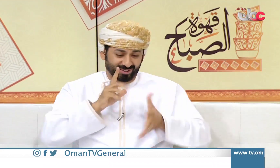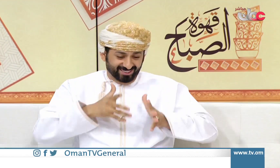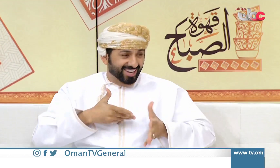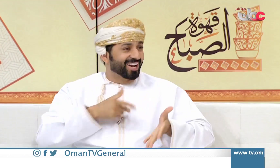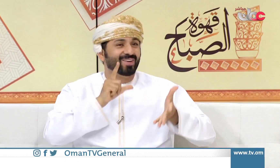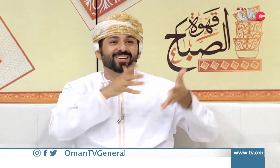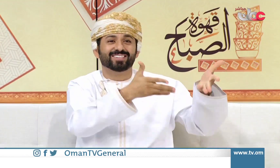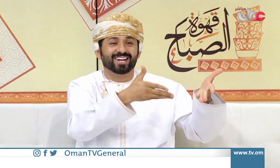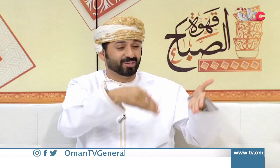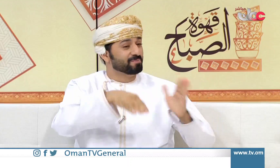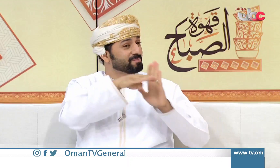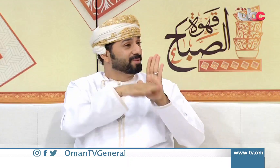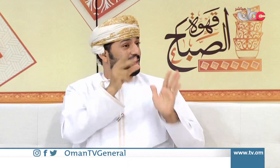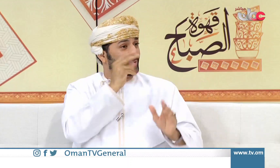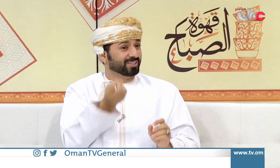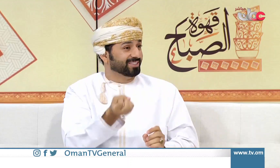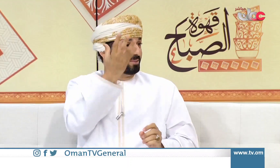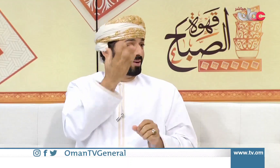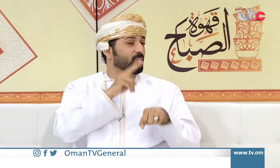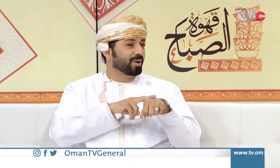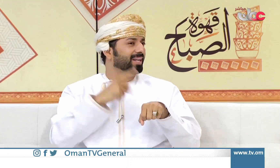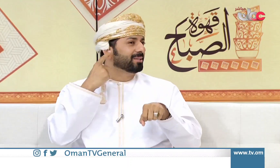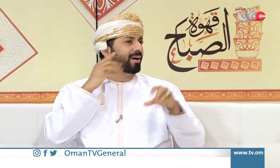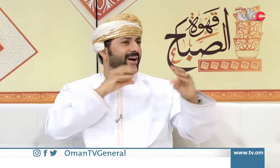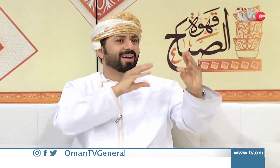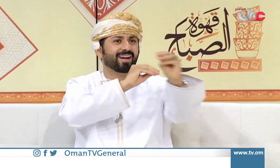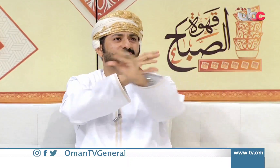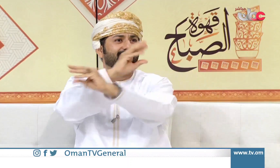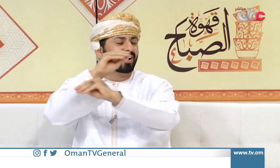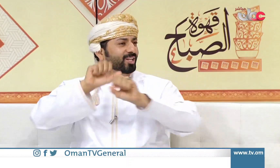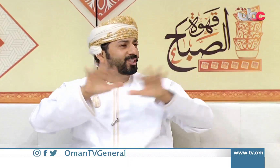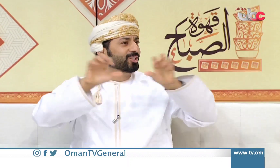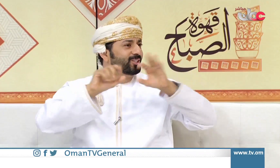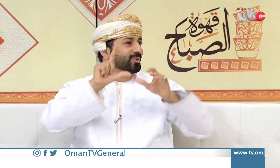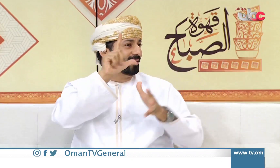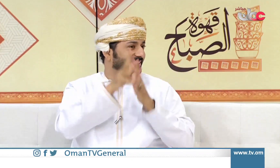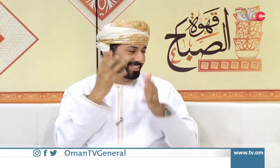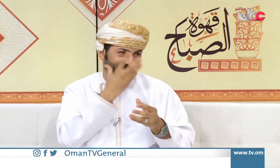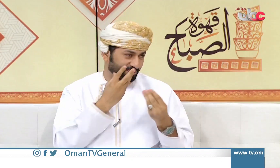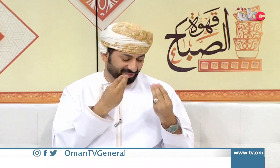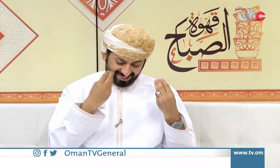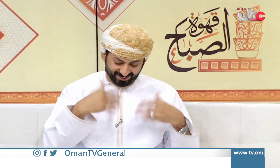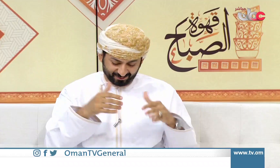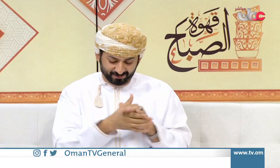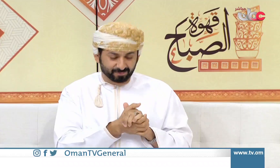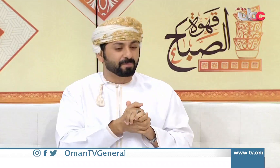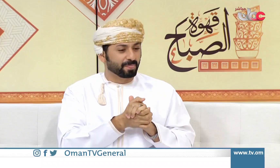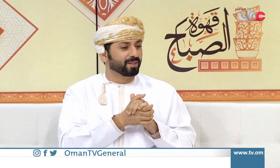يعني يعتبر لغة إشارة بالنسبة لنا هي اللغة الأم بالنسبة لنا وإحنا نسمع كثير طبعاً أنه هناك انتشار في لغة إشارة وهذا